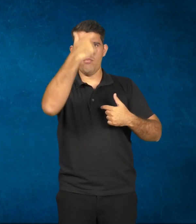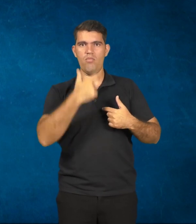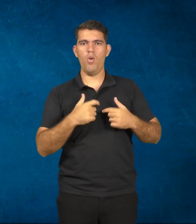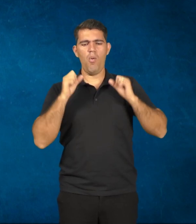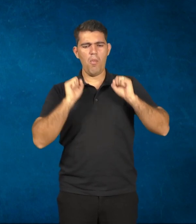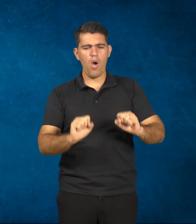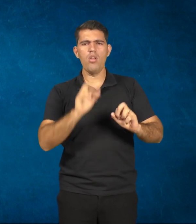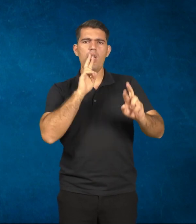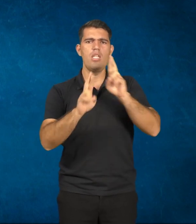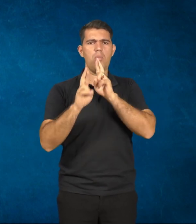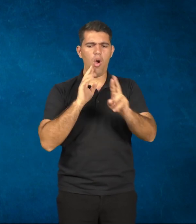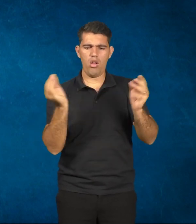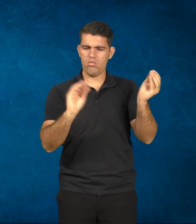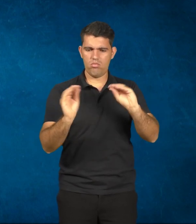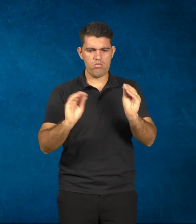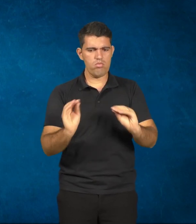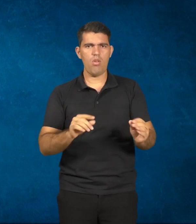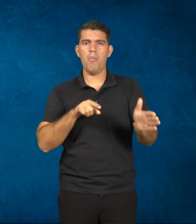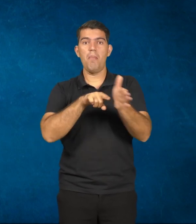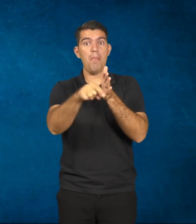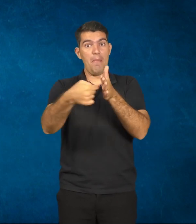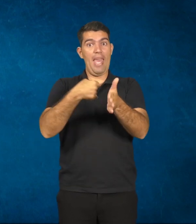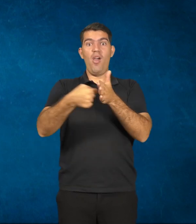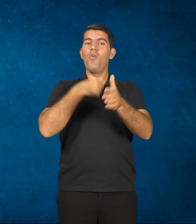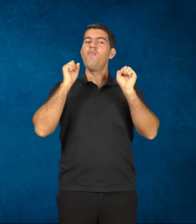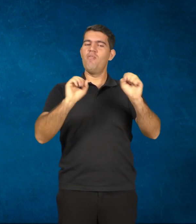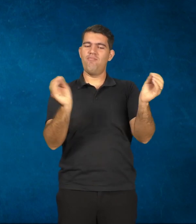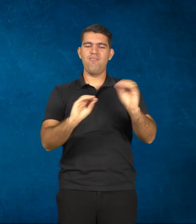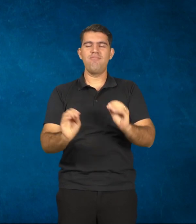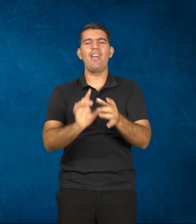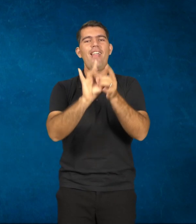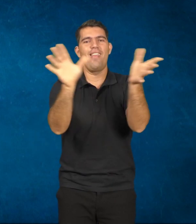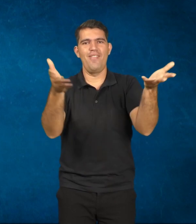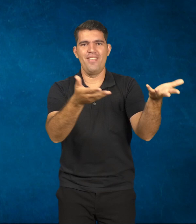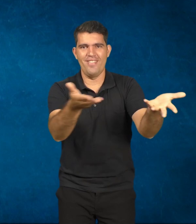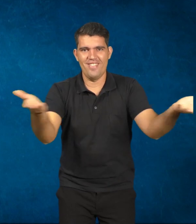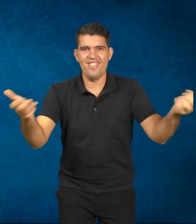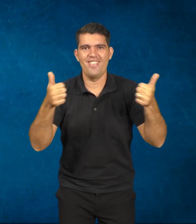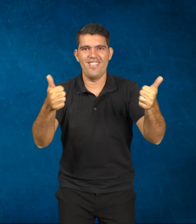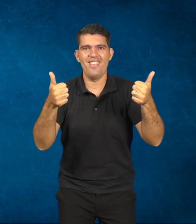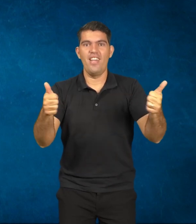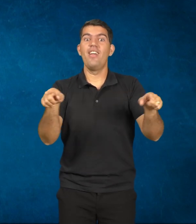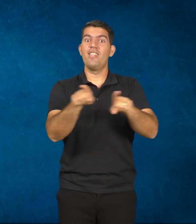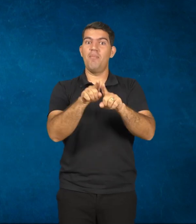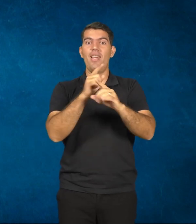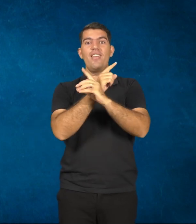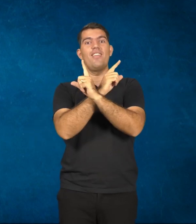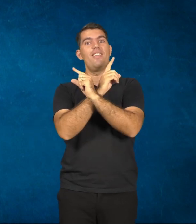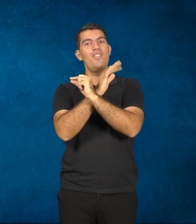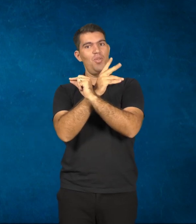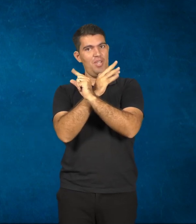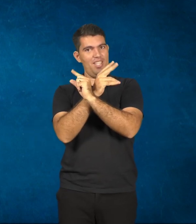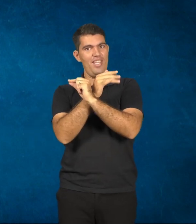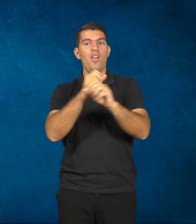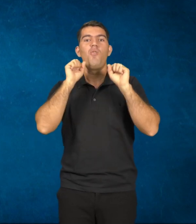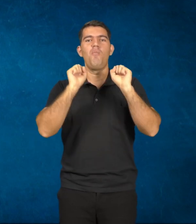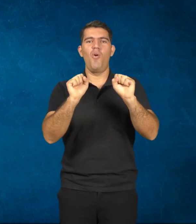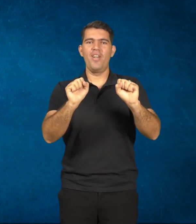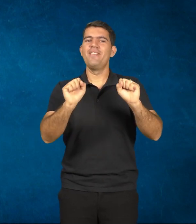comentários, as suas perguntas, fique mais do que à vontade. E aqui no Twitter é o arroba canalfutura. Você também tem todo o direito de